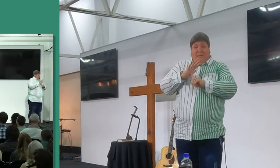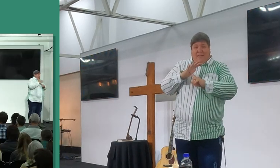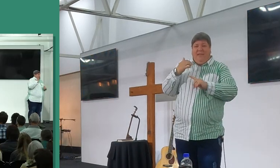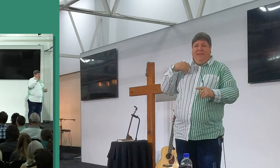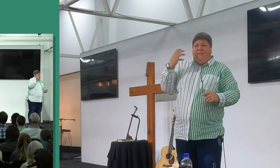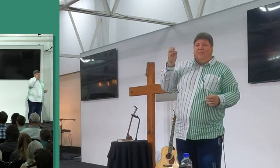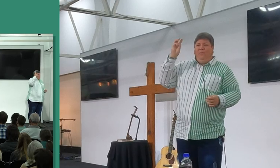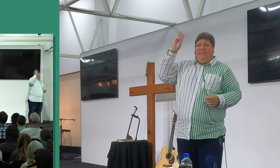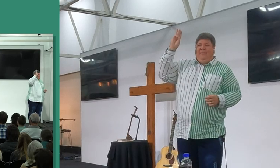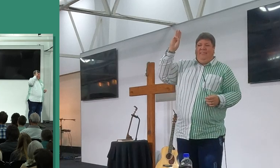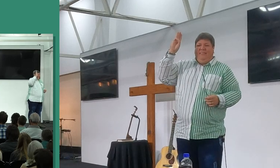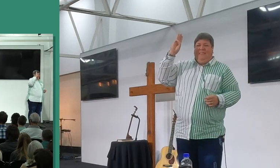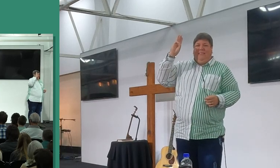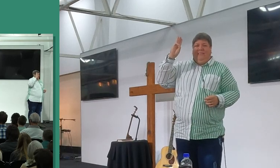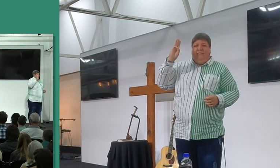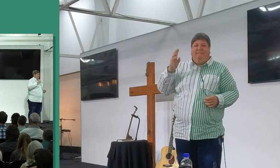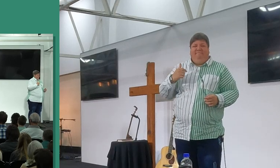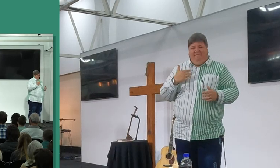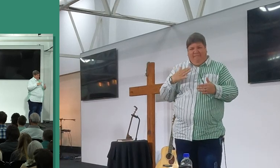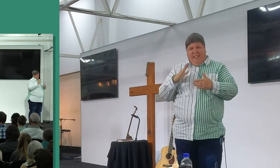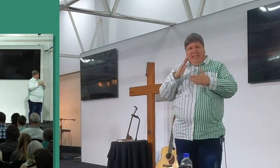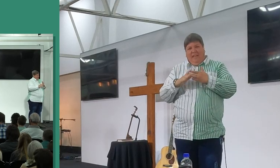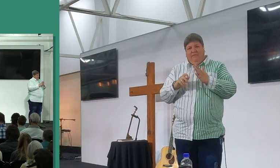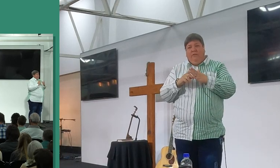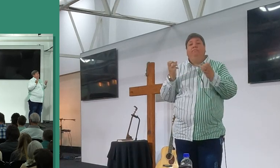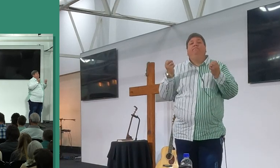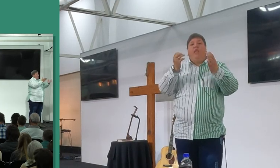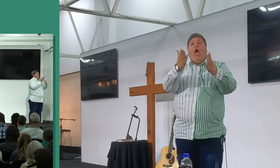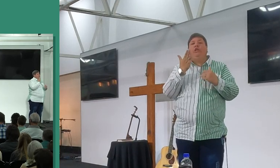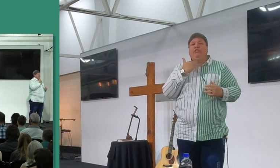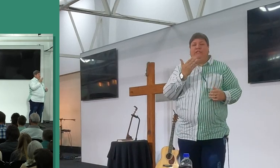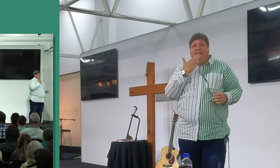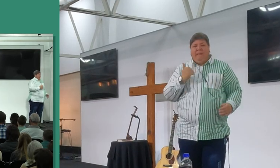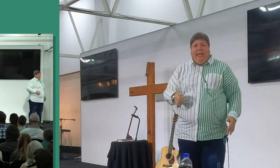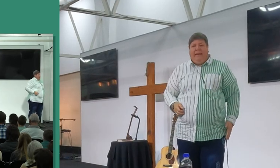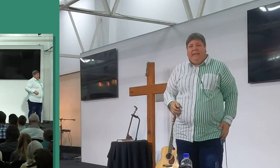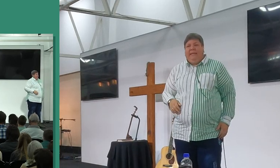ok, dit is wat ek wil afsluit, ek gaan vir jou huiswerk, is jy recht vir huiswerk?